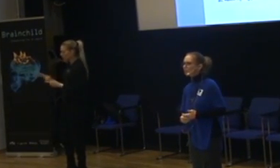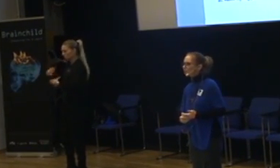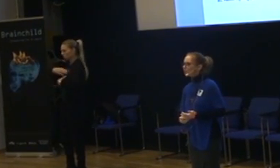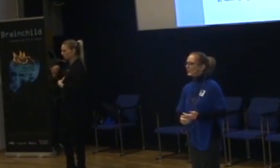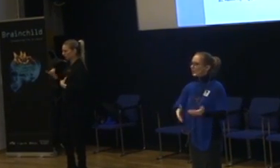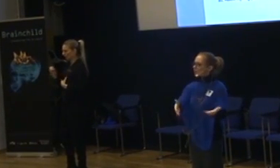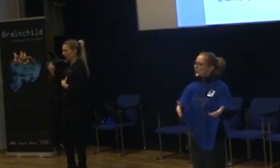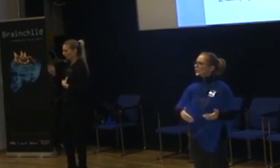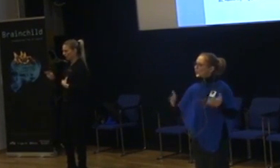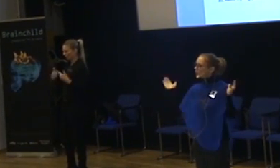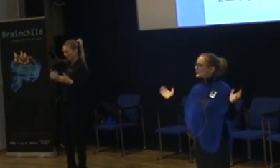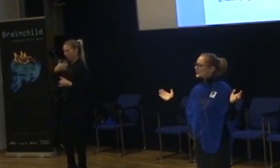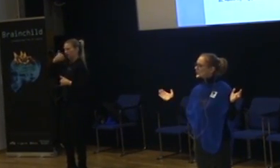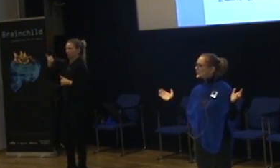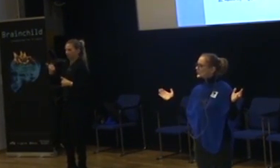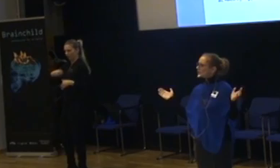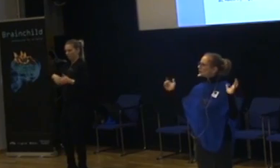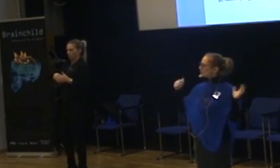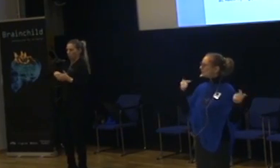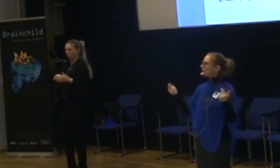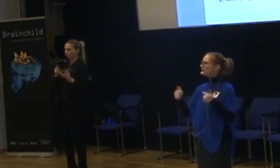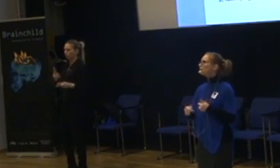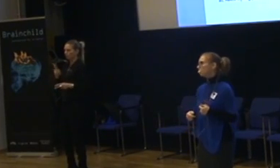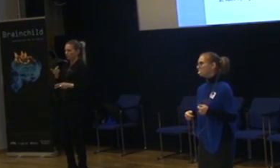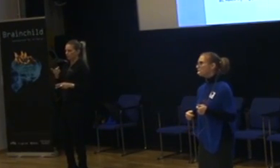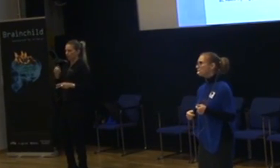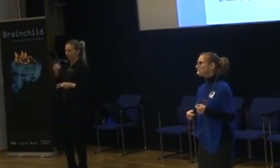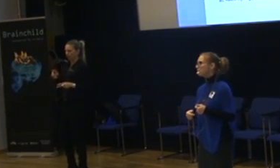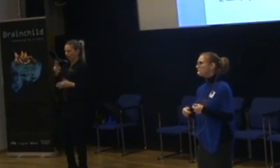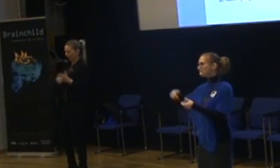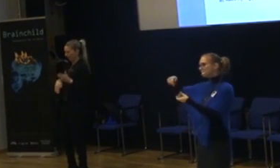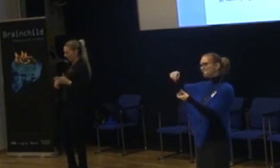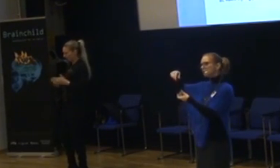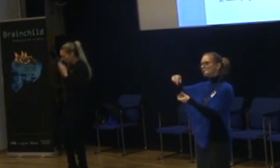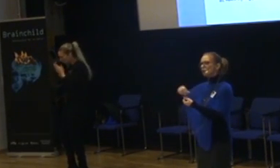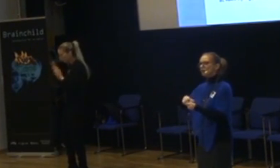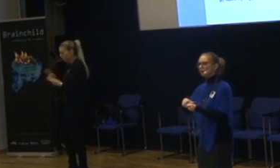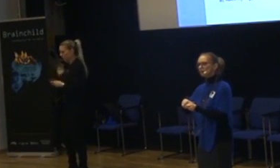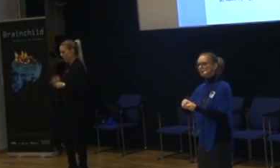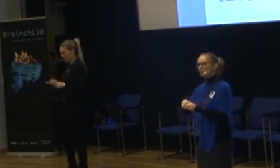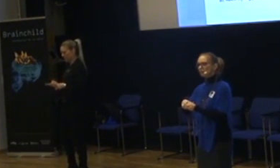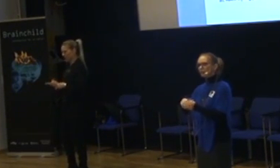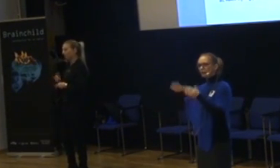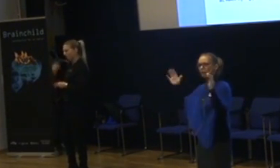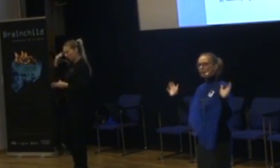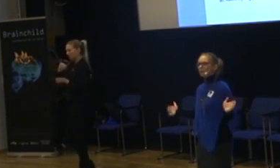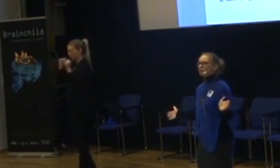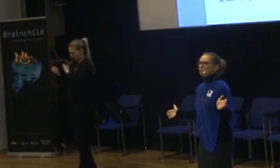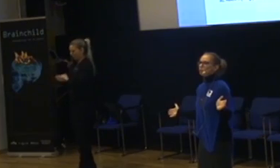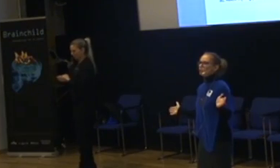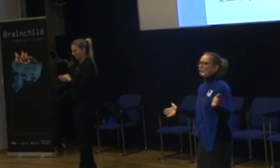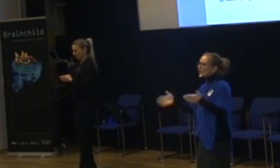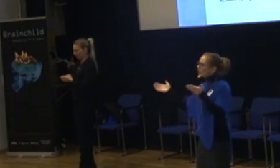bättre att vara Zlatan som att ha fotboll än Hermoine och kunna massor? Det kan vi hjälpa till och andra på. Där har vi tidsklockan igen. Vi kan inte